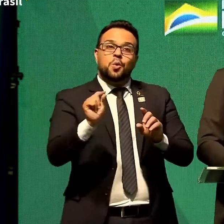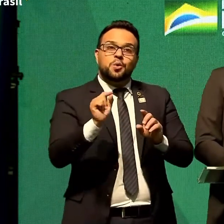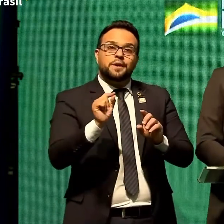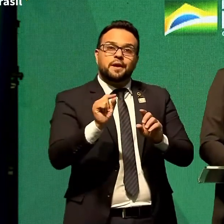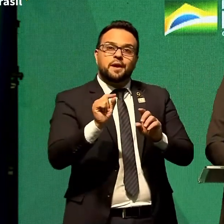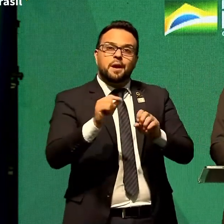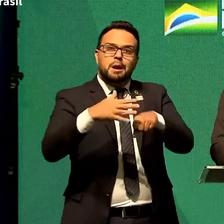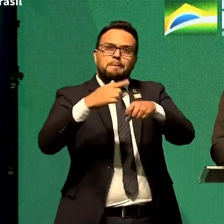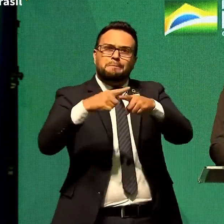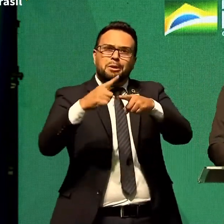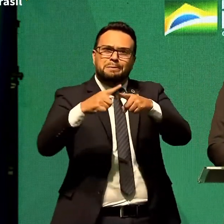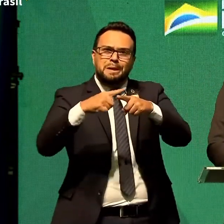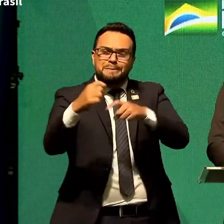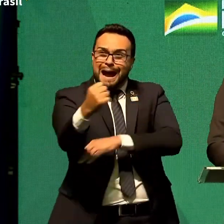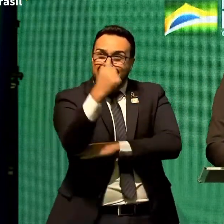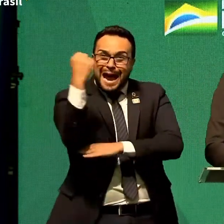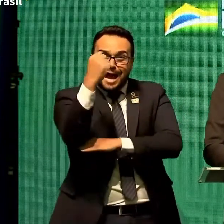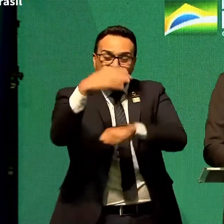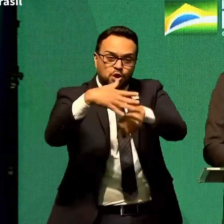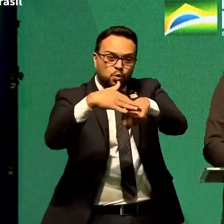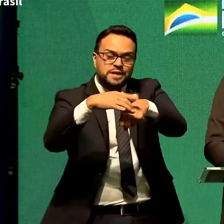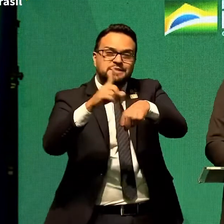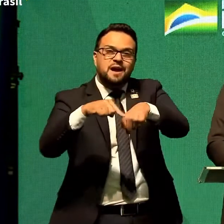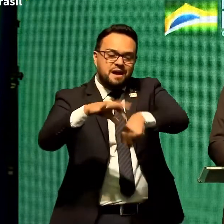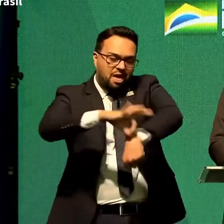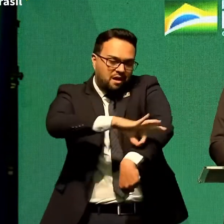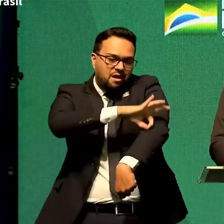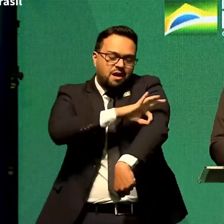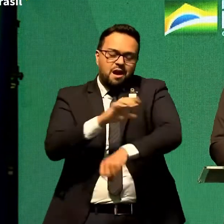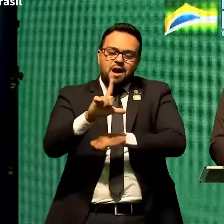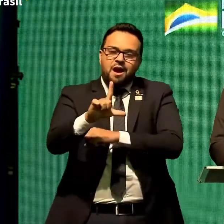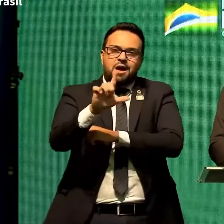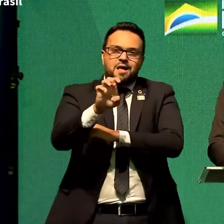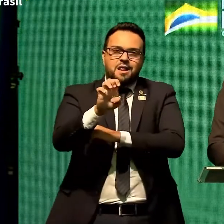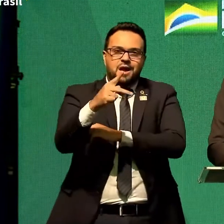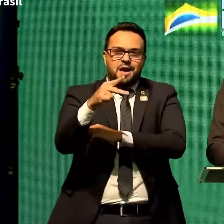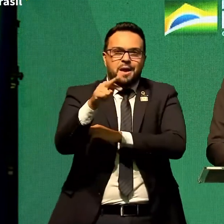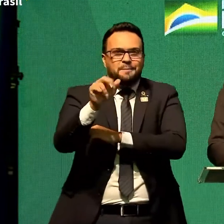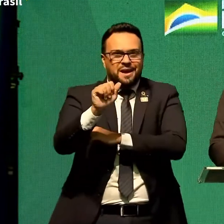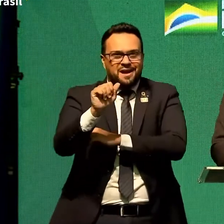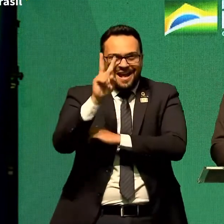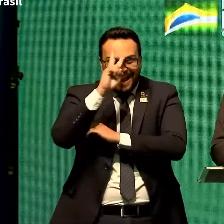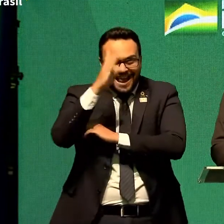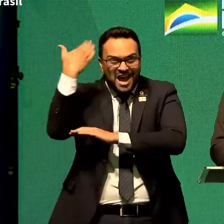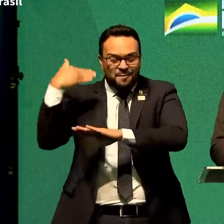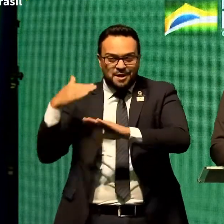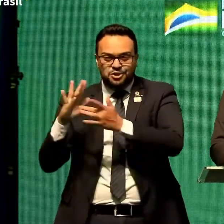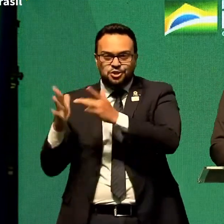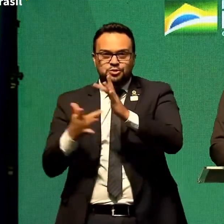lepra. O leproso era isolado, distância dele.